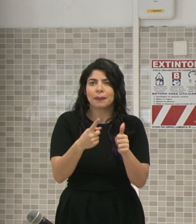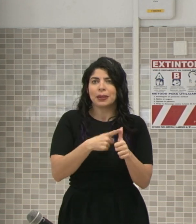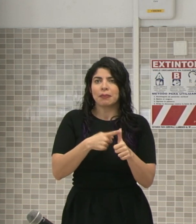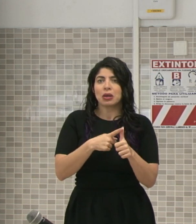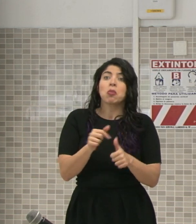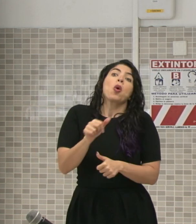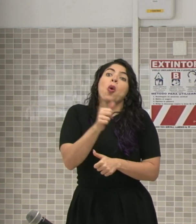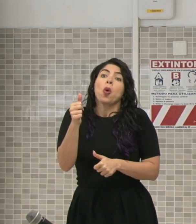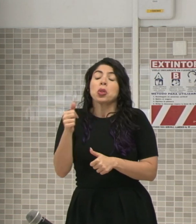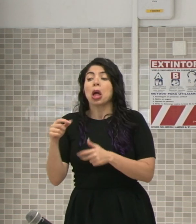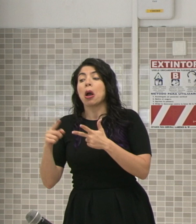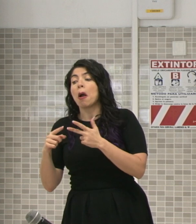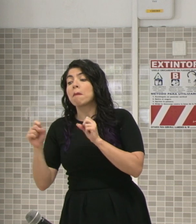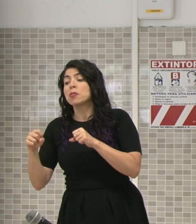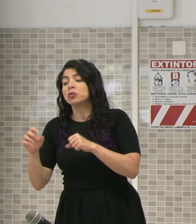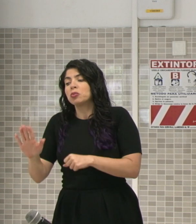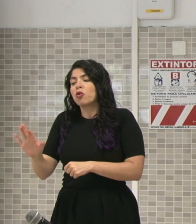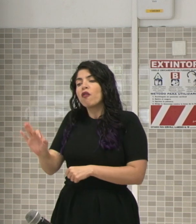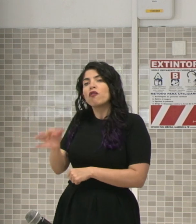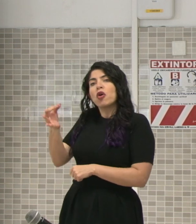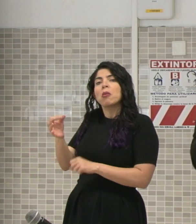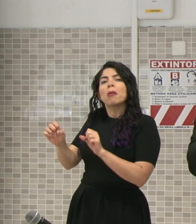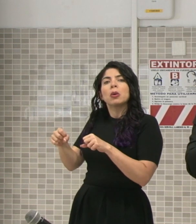Hay otras que serán viables por su naturaleza.